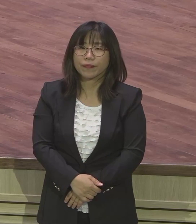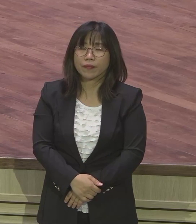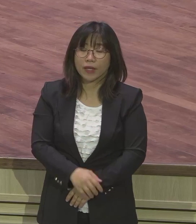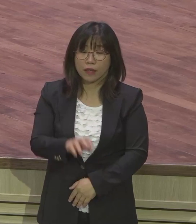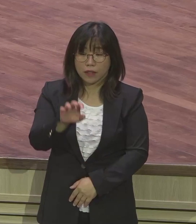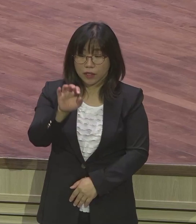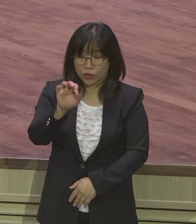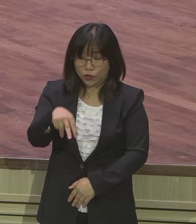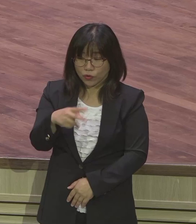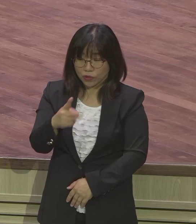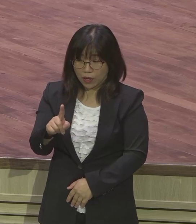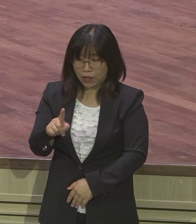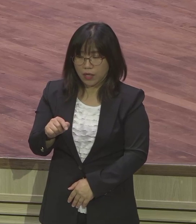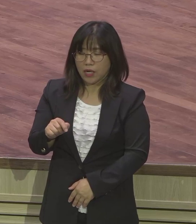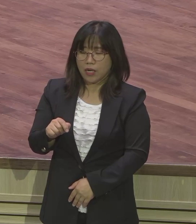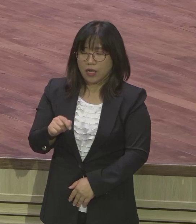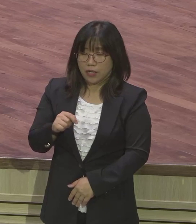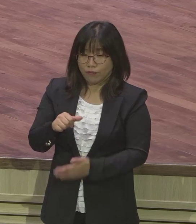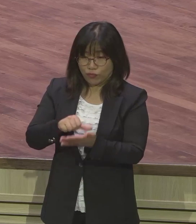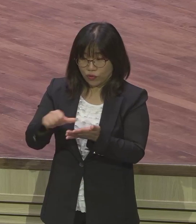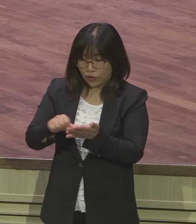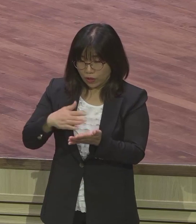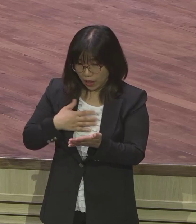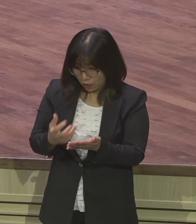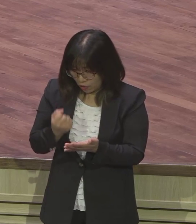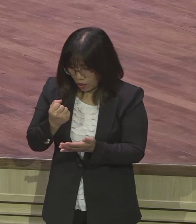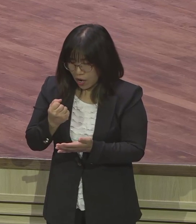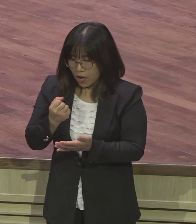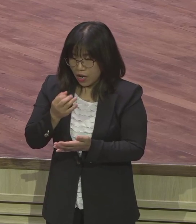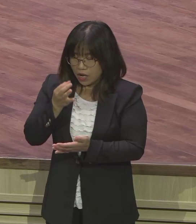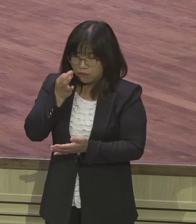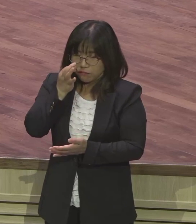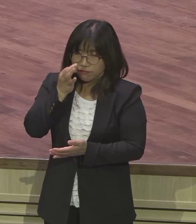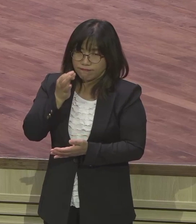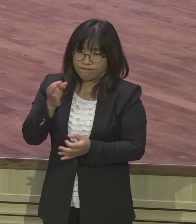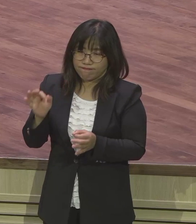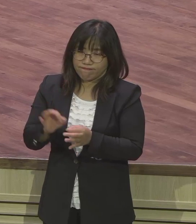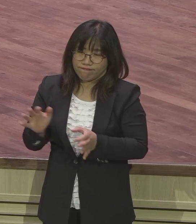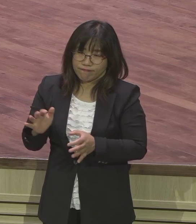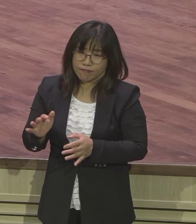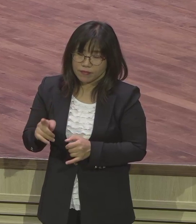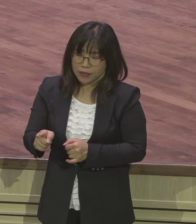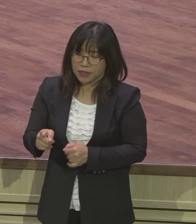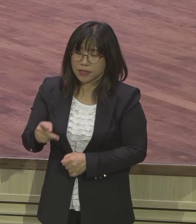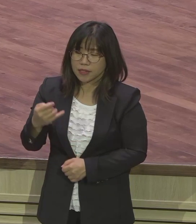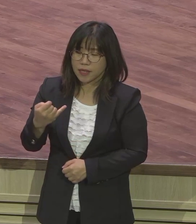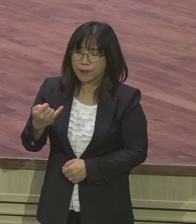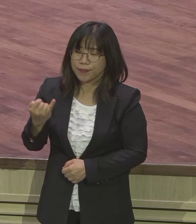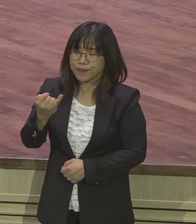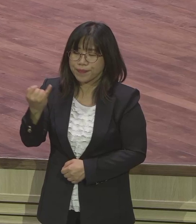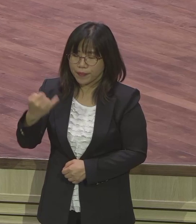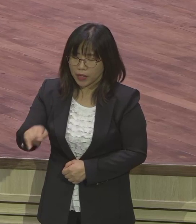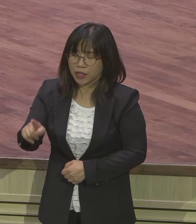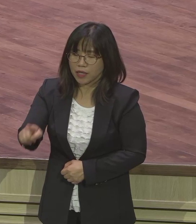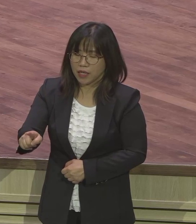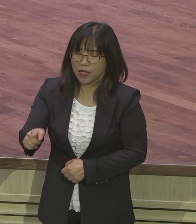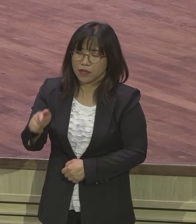이 담보물을 보면서 다말의 행동에 대해서 이렇게 고백합니다 그는 나보다